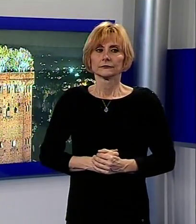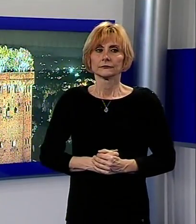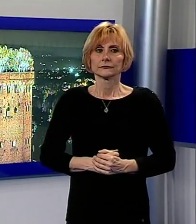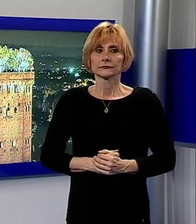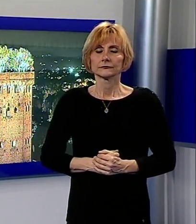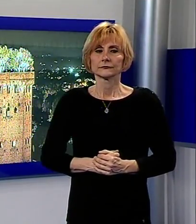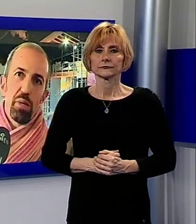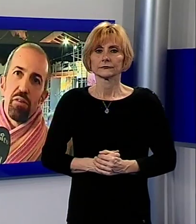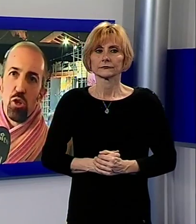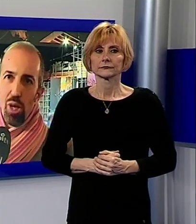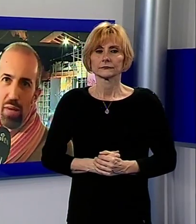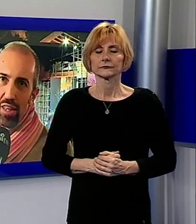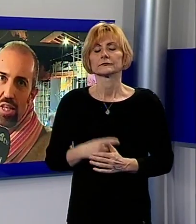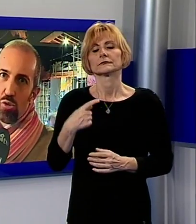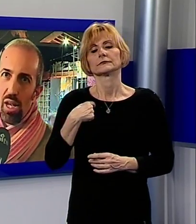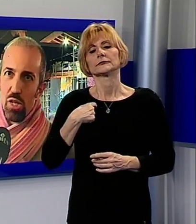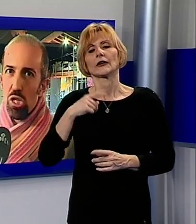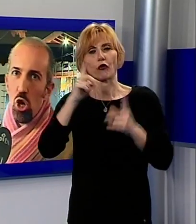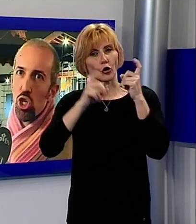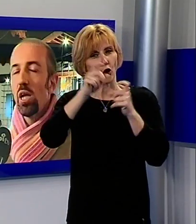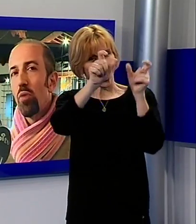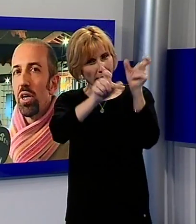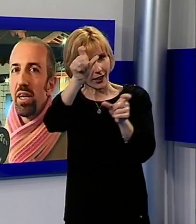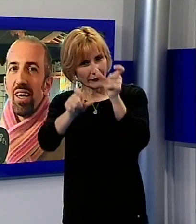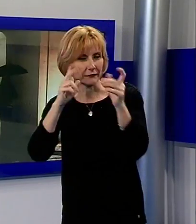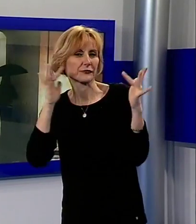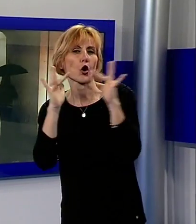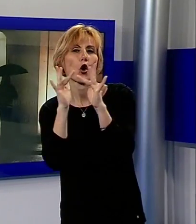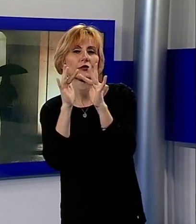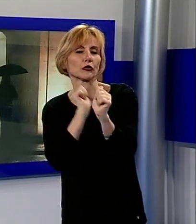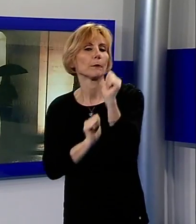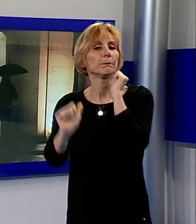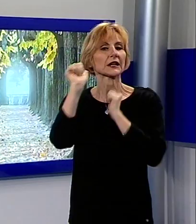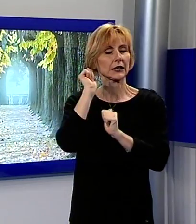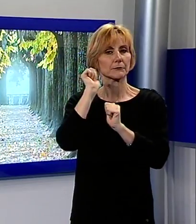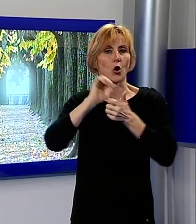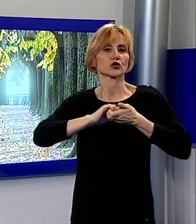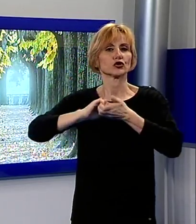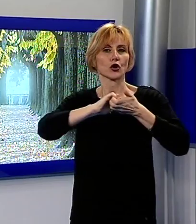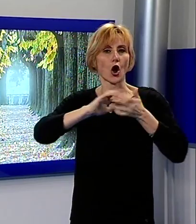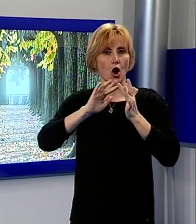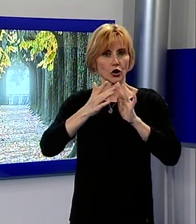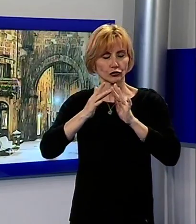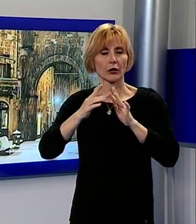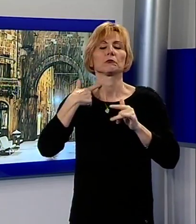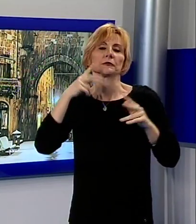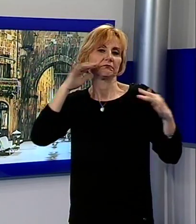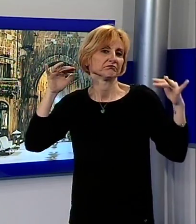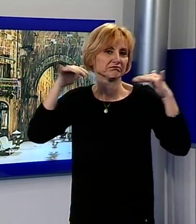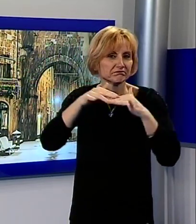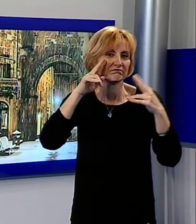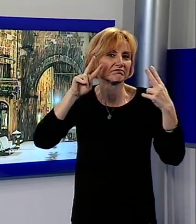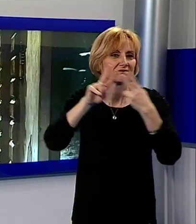Ci siamo conosciuti prima virtualmente sui social e poi realmente facendo uscite fotografiche